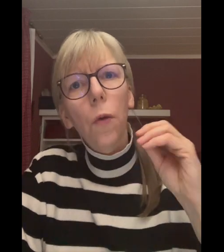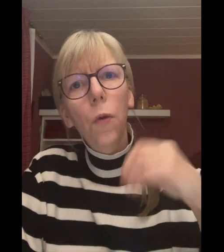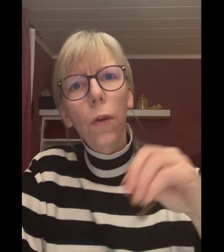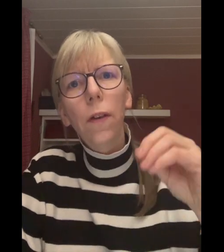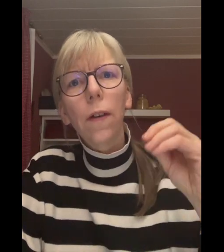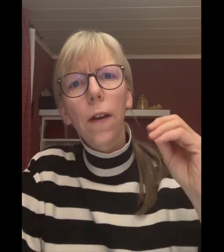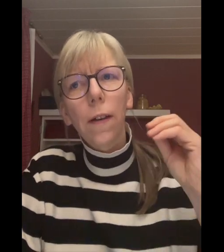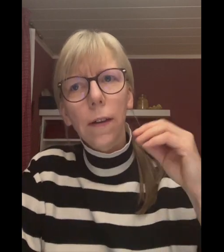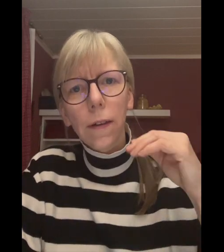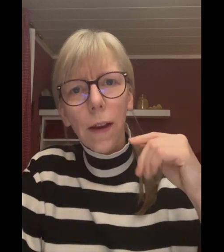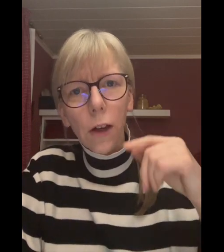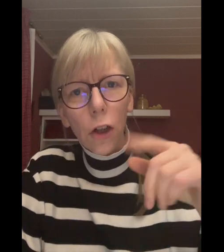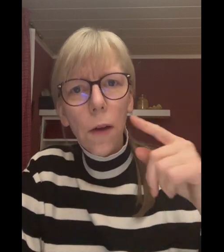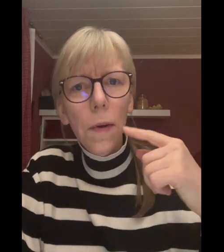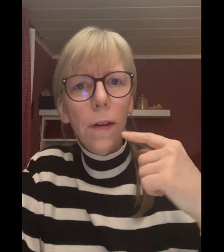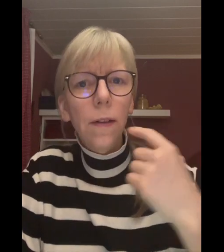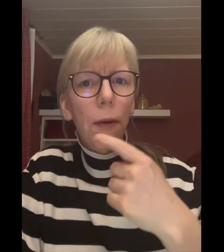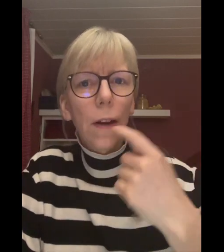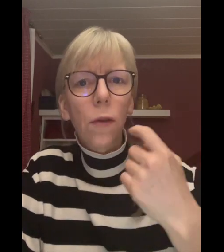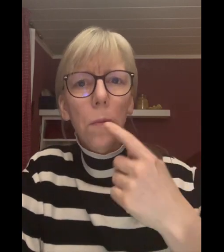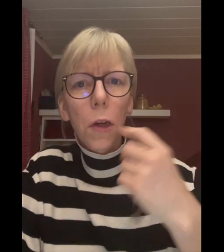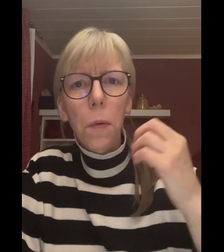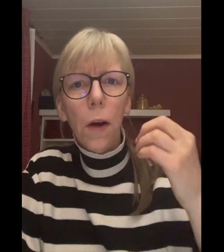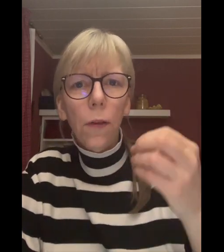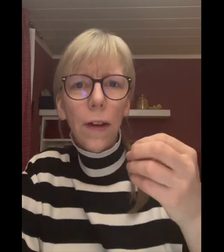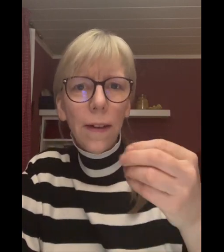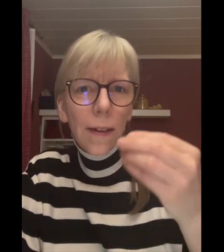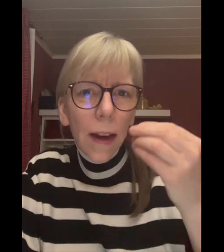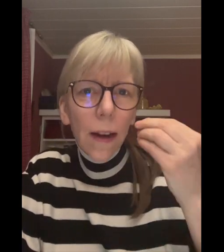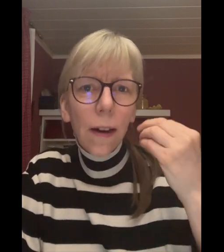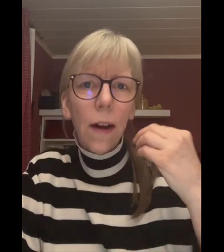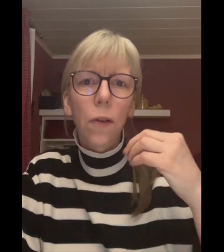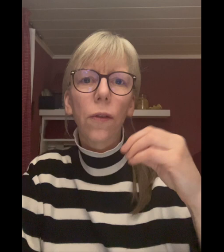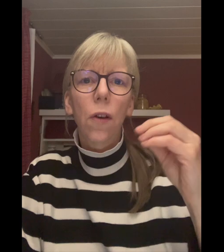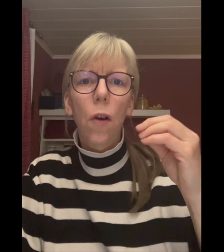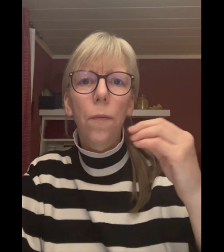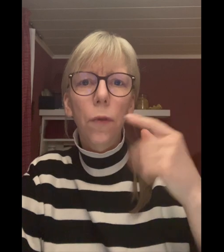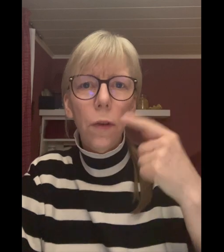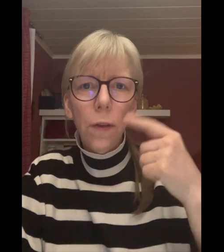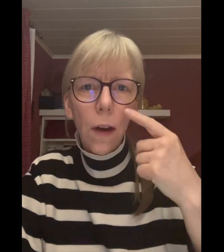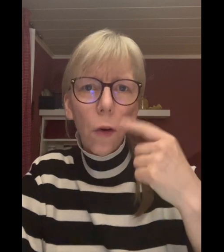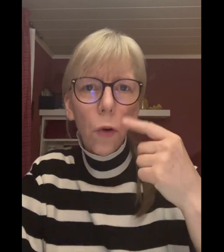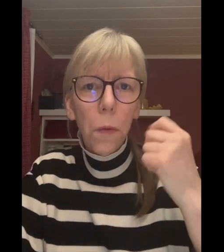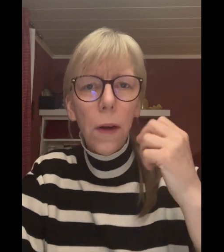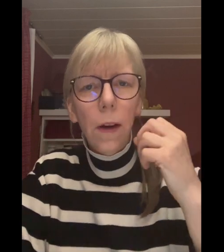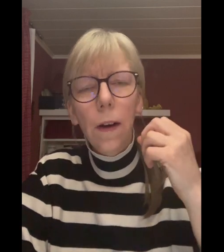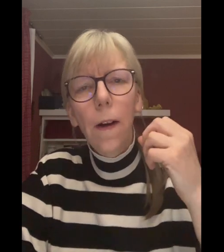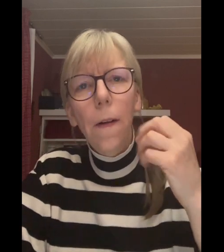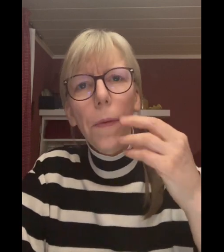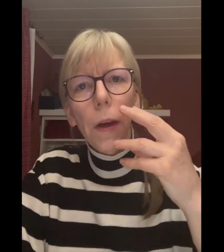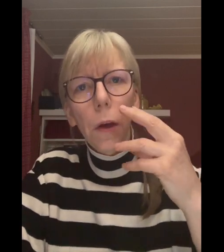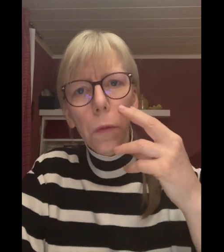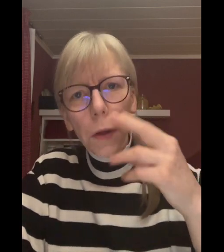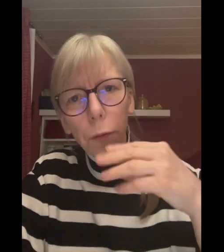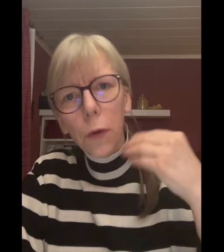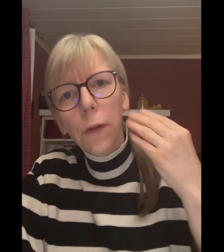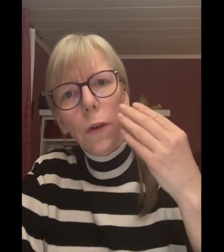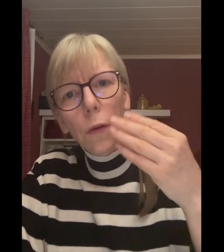Und das Schlimme ist, wenn das zum Beispiel aus den Zähnen rausgenommen wird, ist ja auch über die Wurzel und